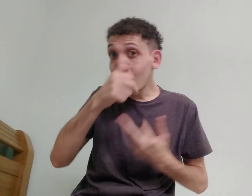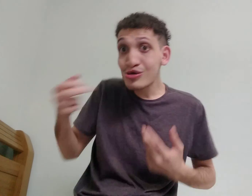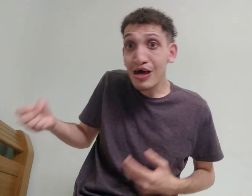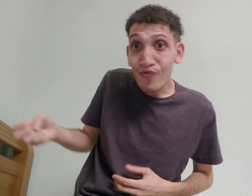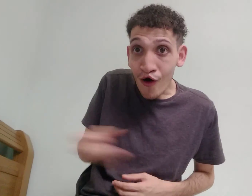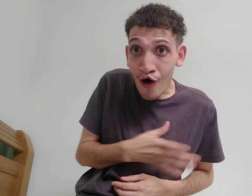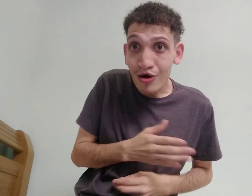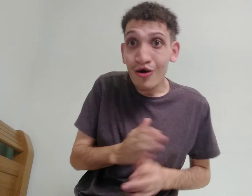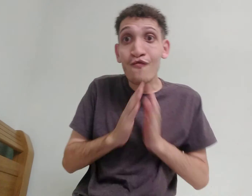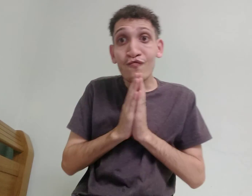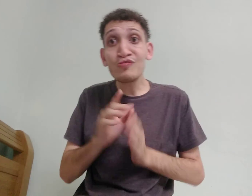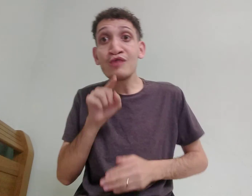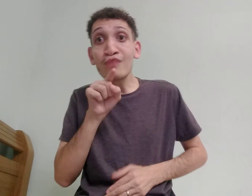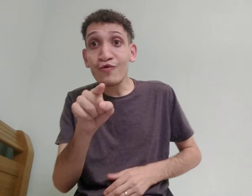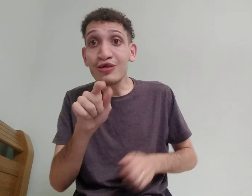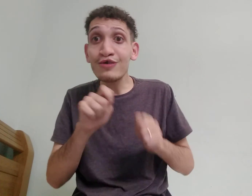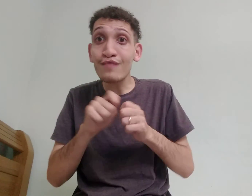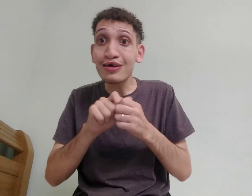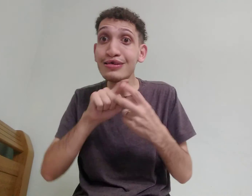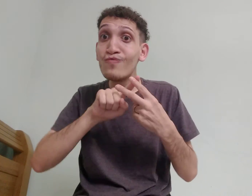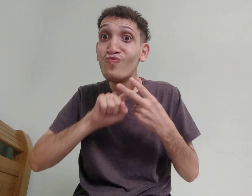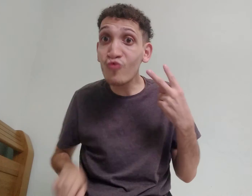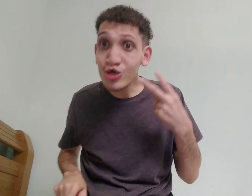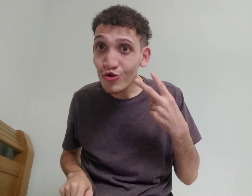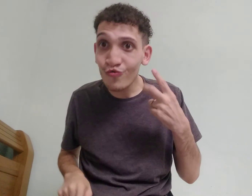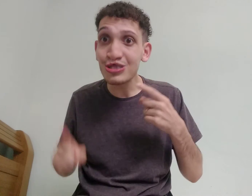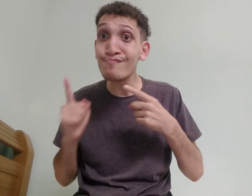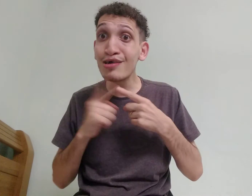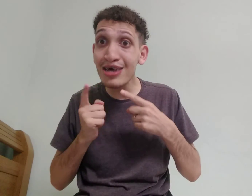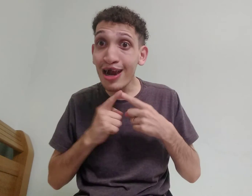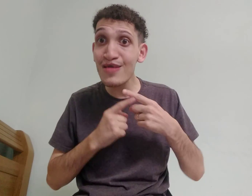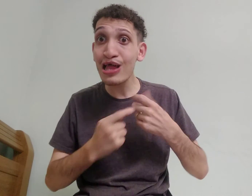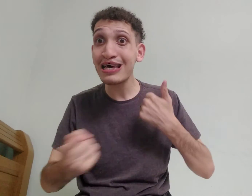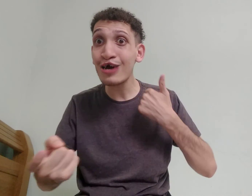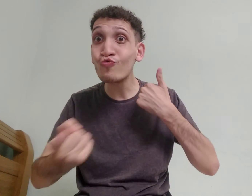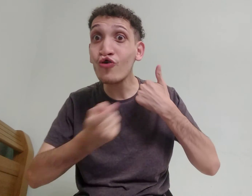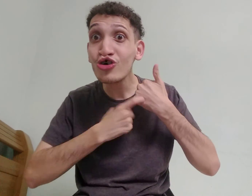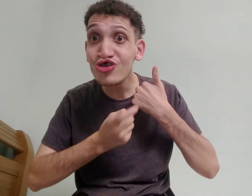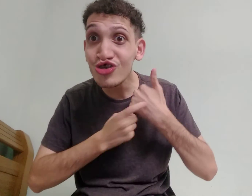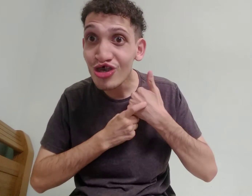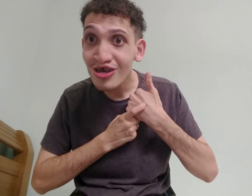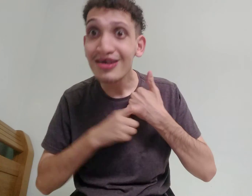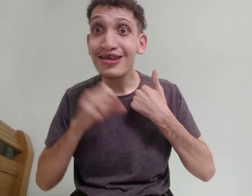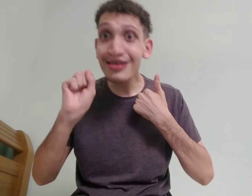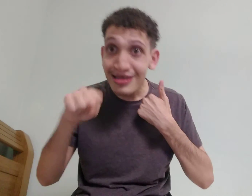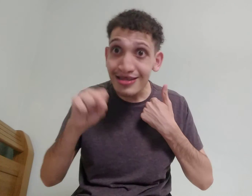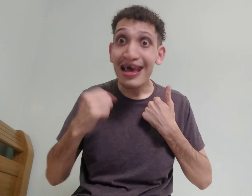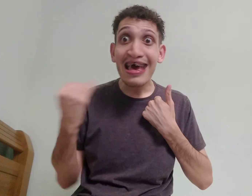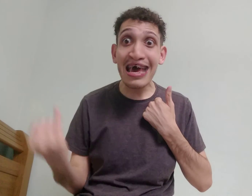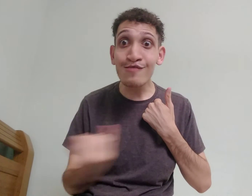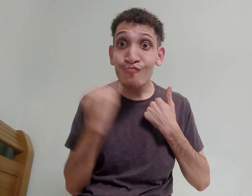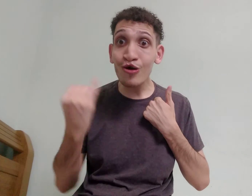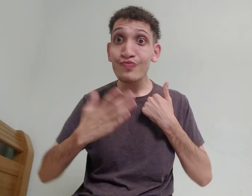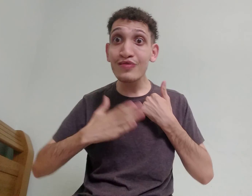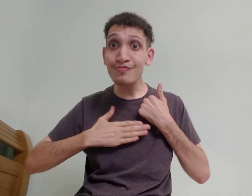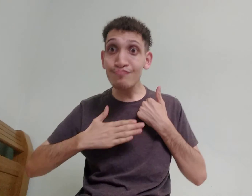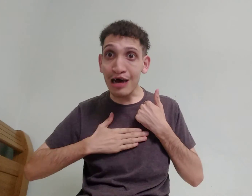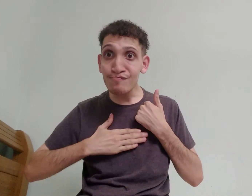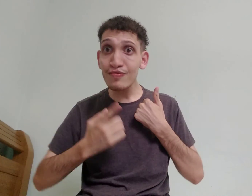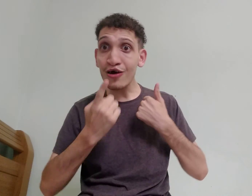nova? Vou pedir pra você fazer duas coisas, a primeira delas é, curtir, sim, é importante pra mim, na hora que você